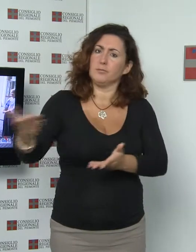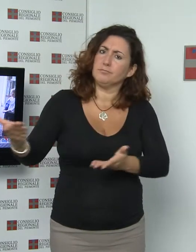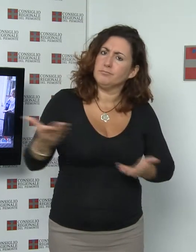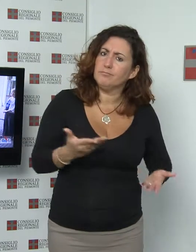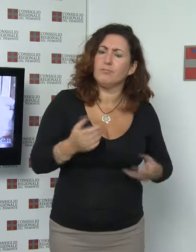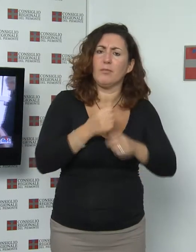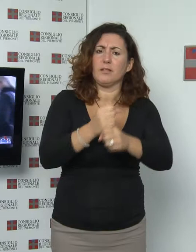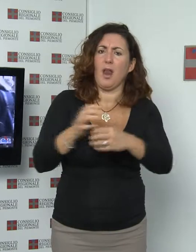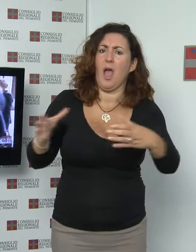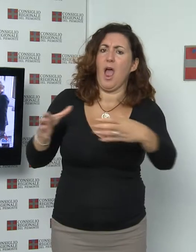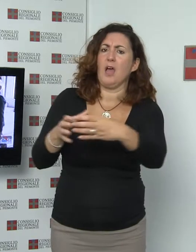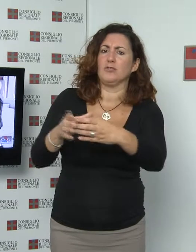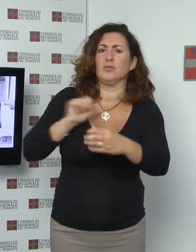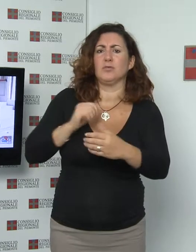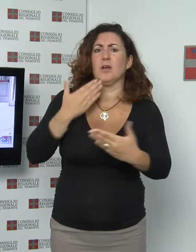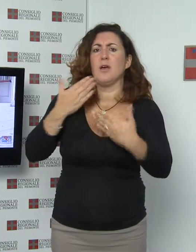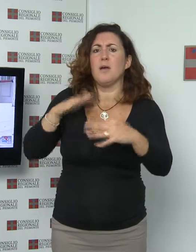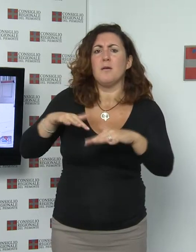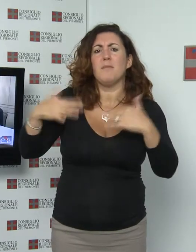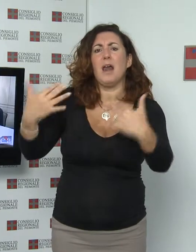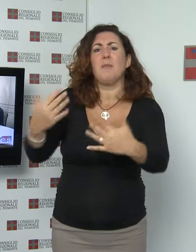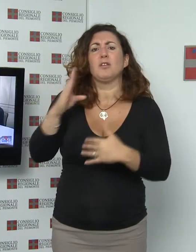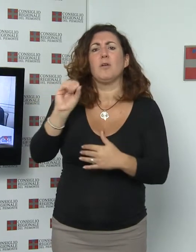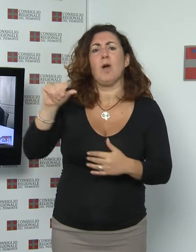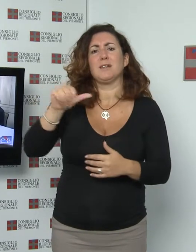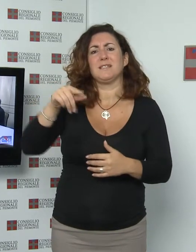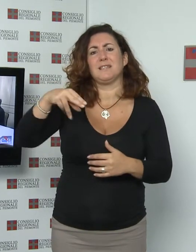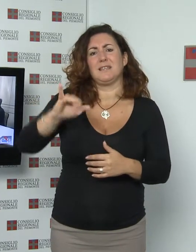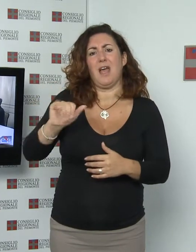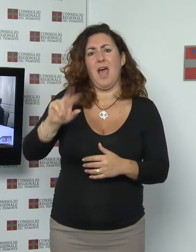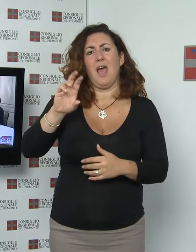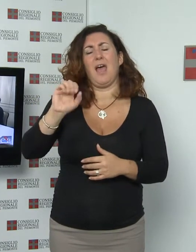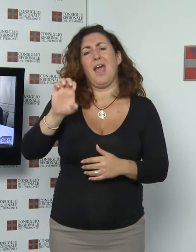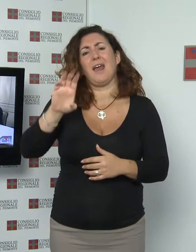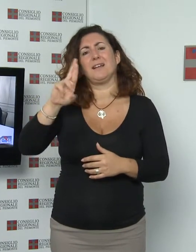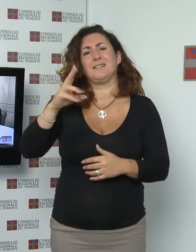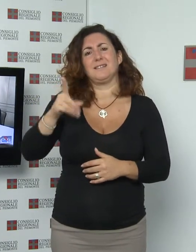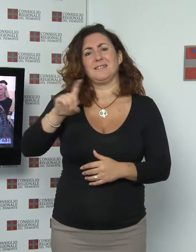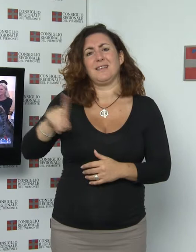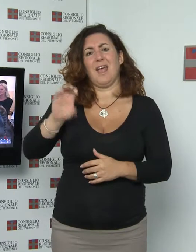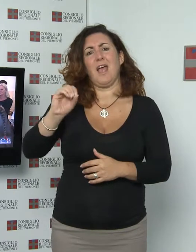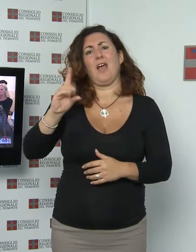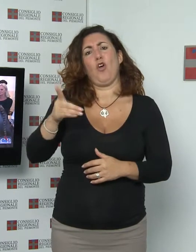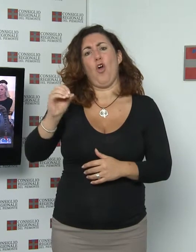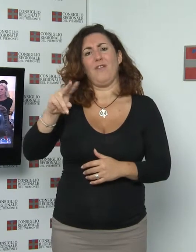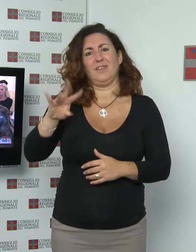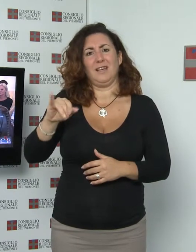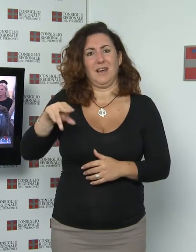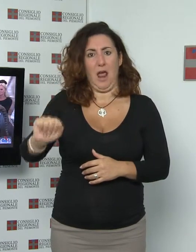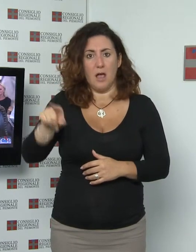rifunzionale del Parlamento di Bosnia e del Zegovina. La visita rientra nel progetto di cooperazione europea che vede il Consiglio regionale